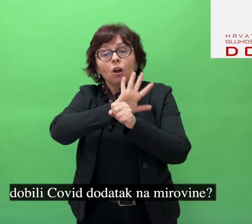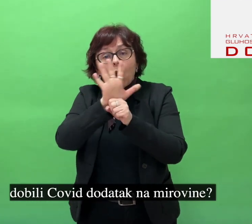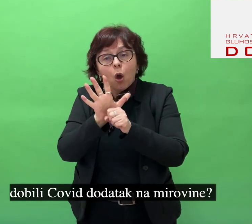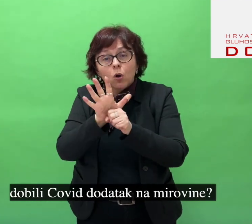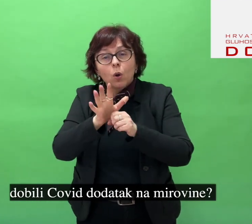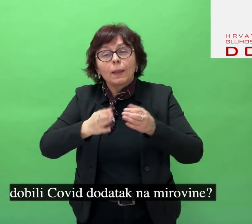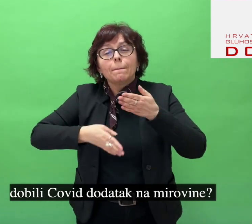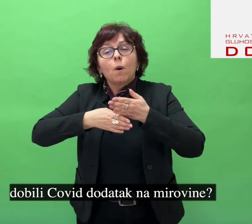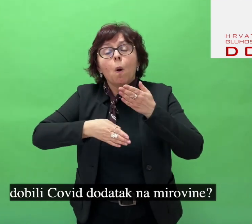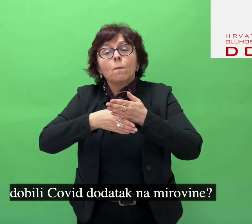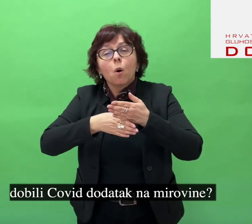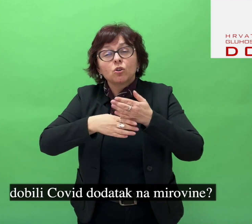dodatak na mirovine?